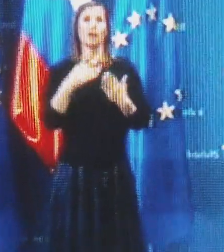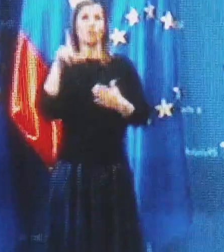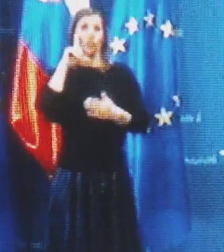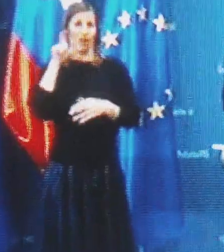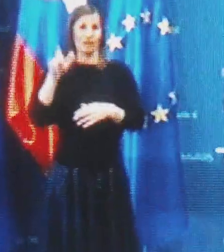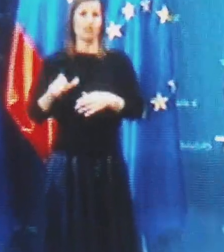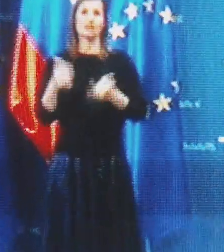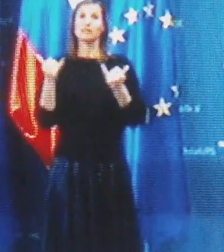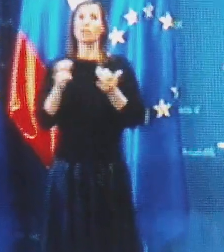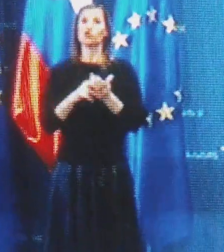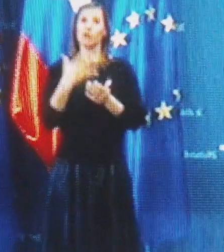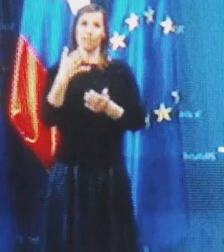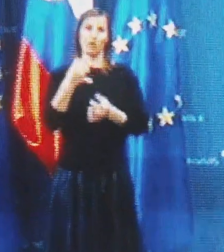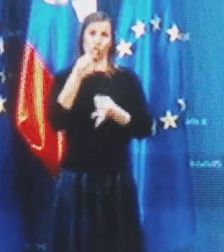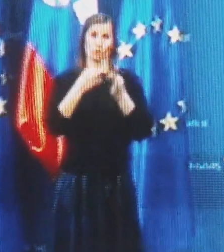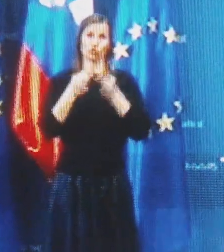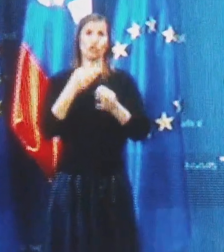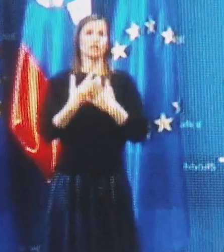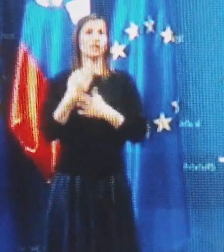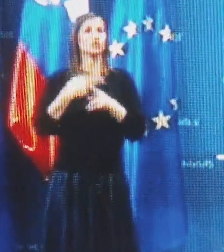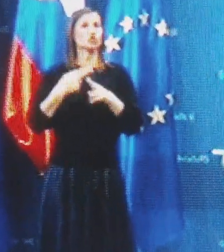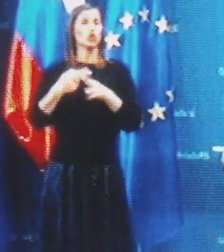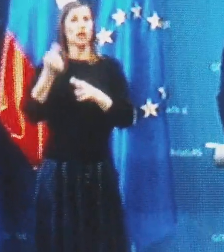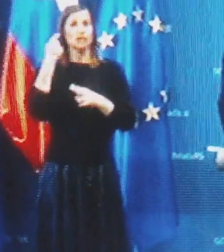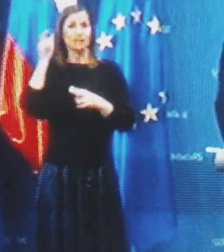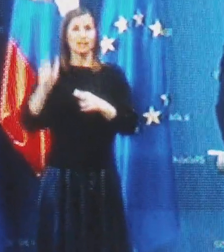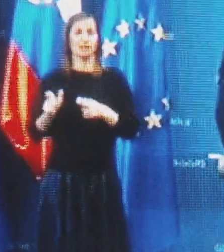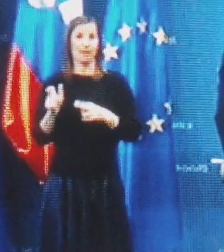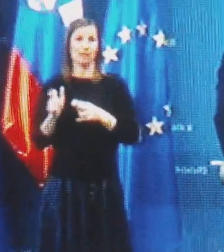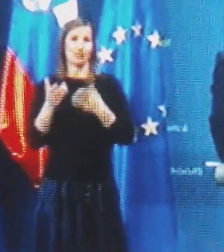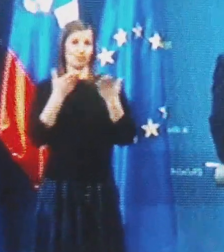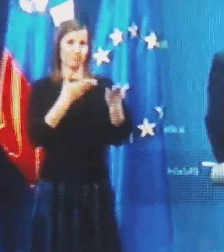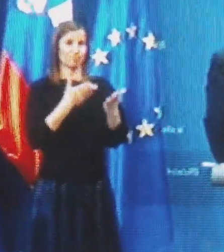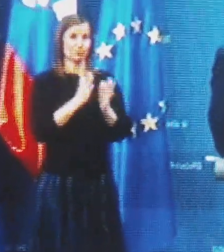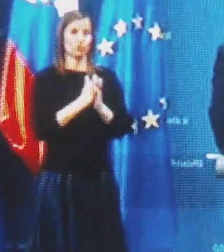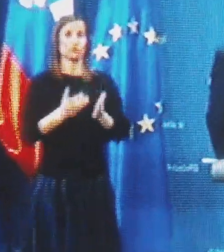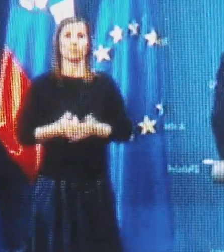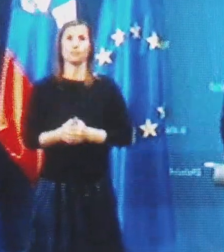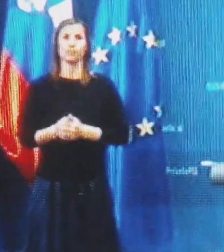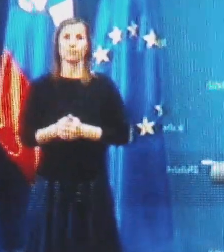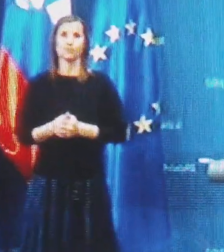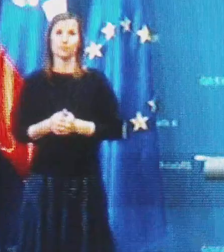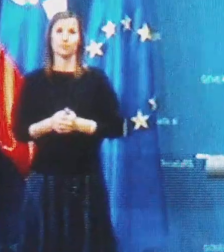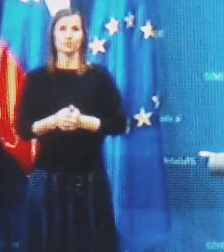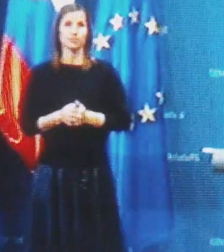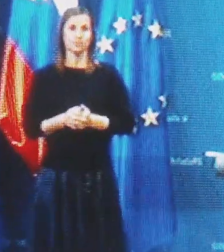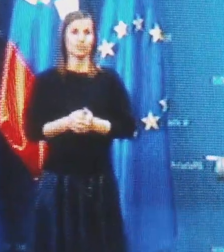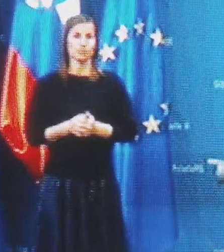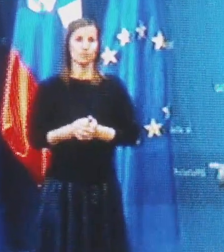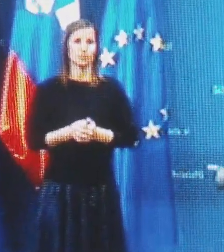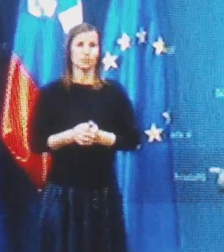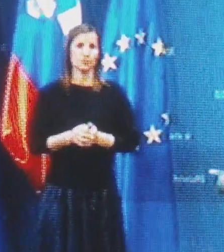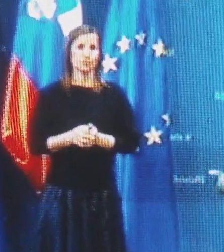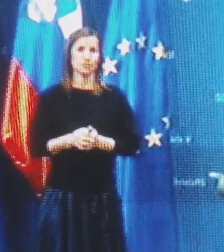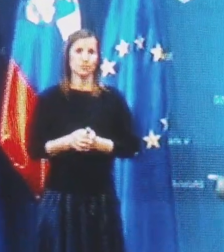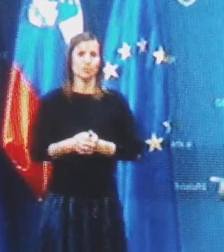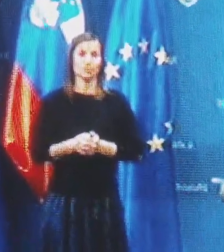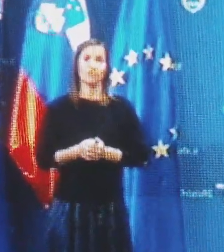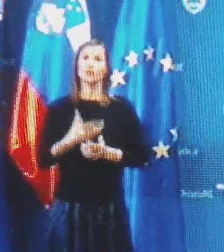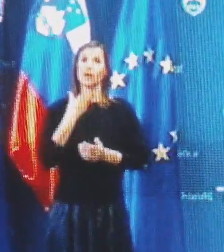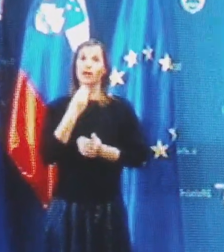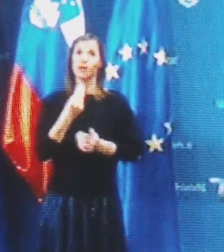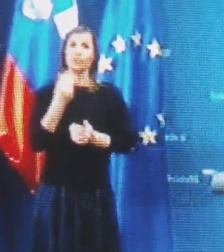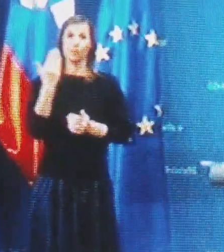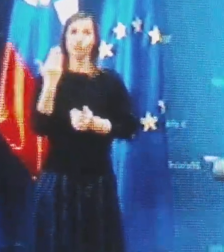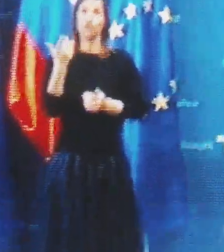V Italiji dobivajo na dom po pošti po dve maski, ne, jaz čakam zdaj te maske na dom in pričakujem, da